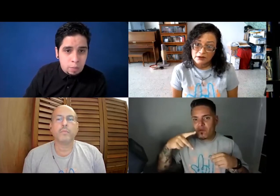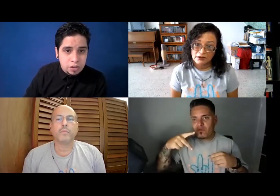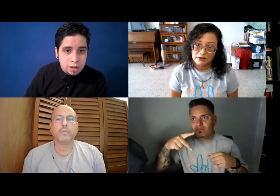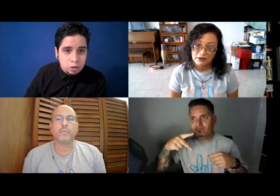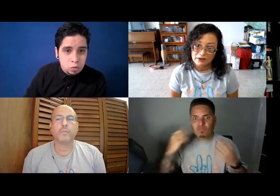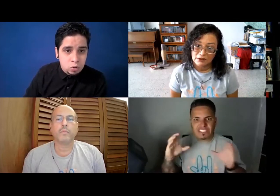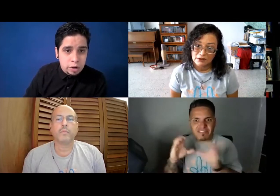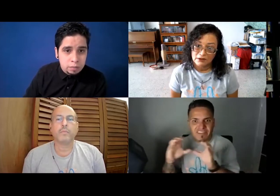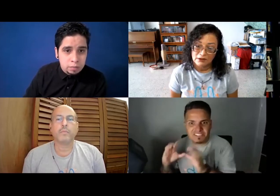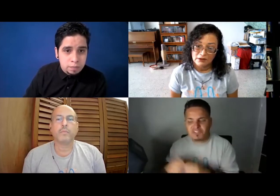bachilleratos, uno en,